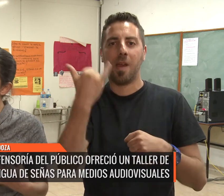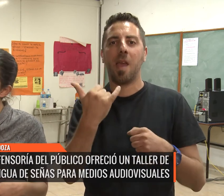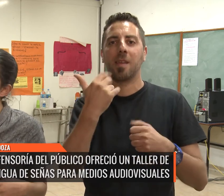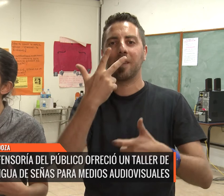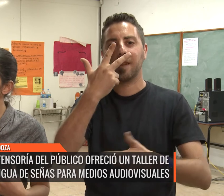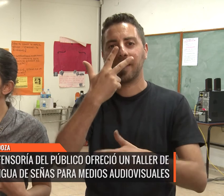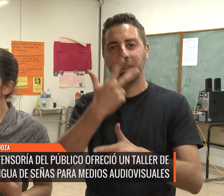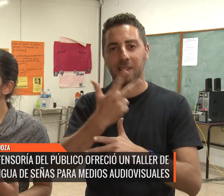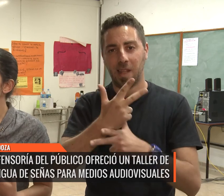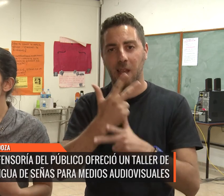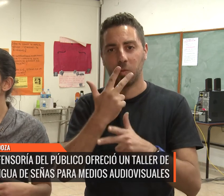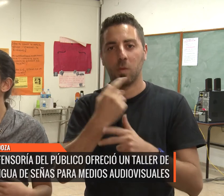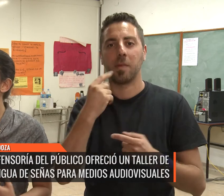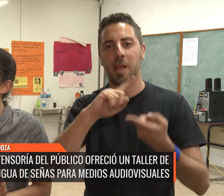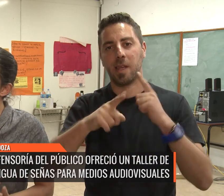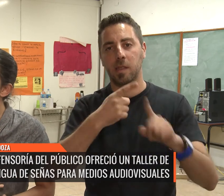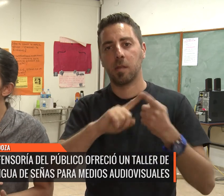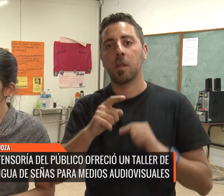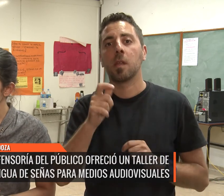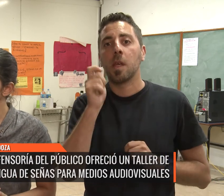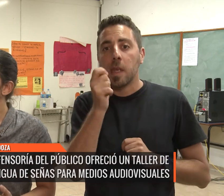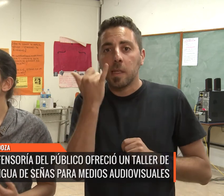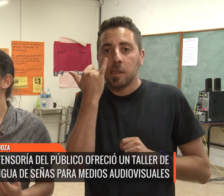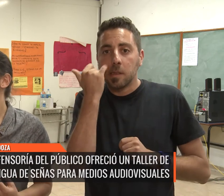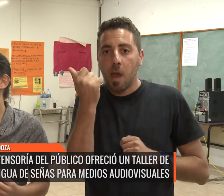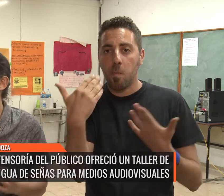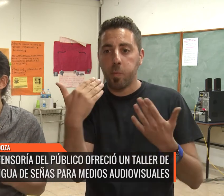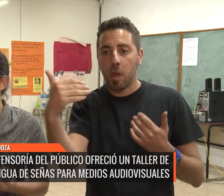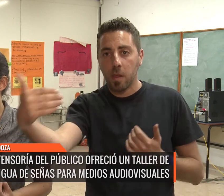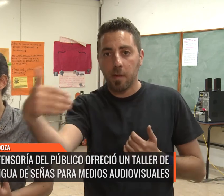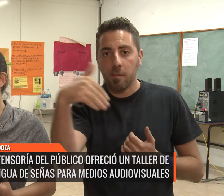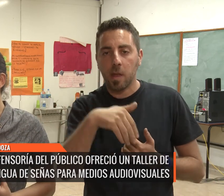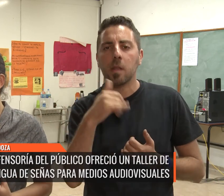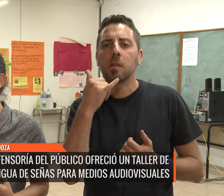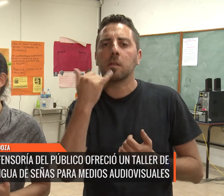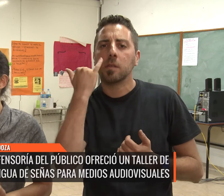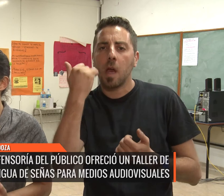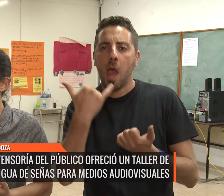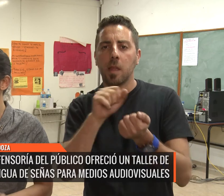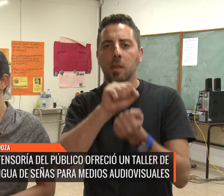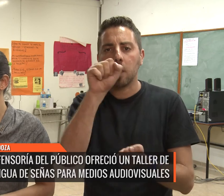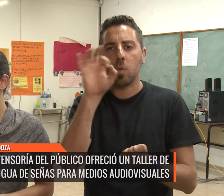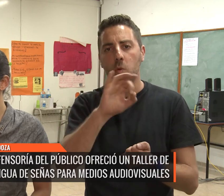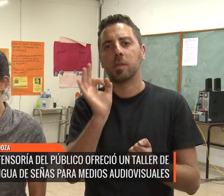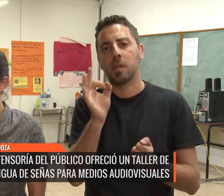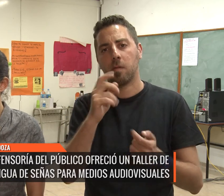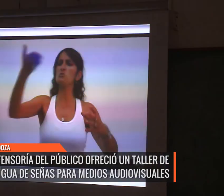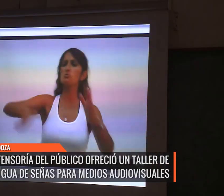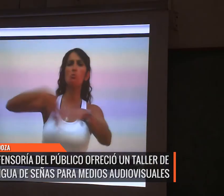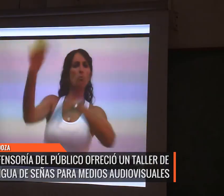taller es específicamente para personas que ya son intérpretes y que quieren profesionalizar su tarea en el campo de los medios. Considero que